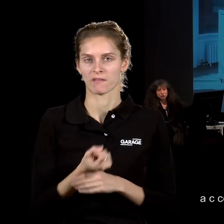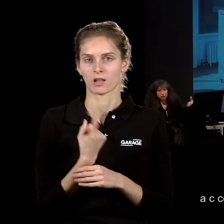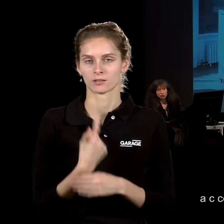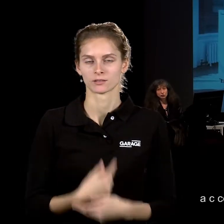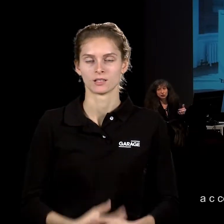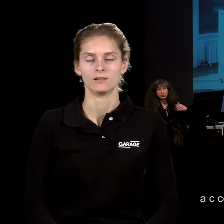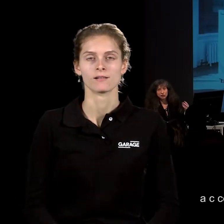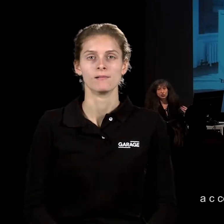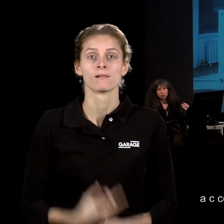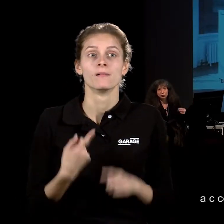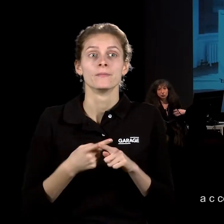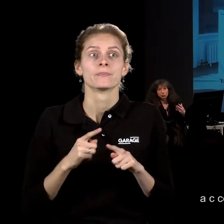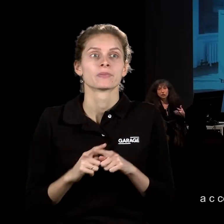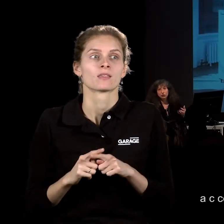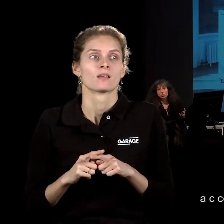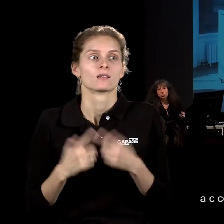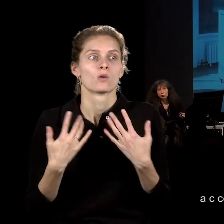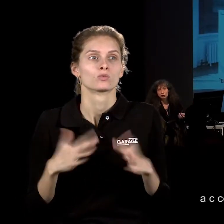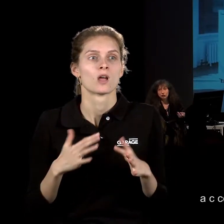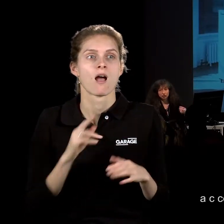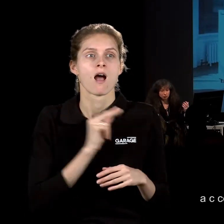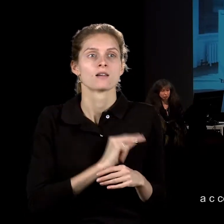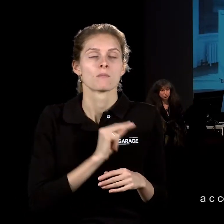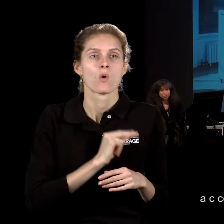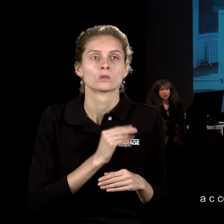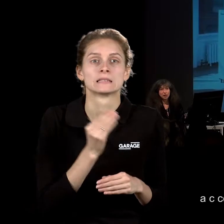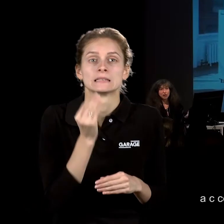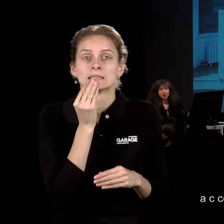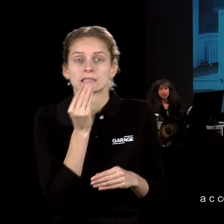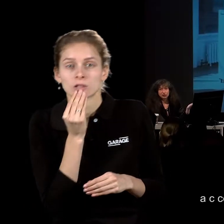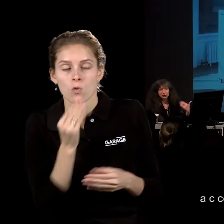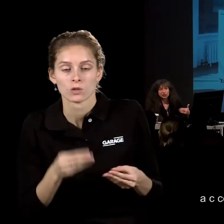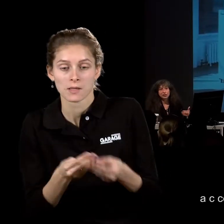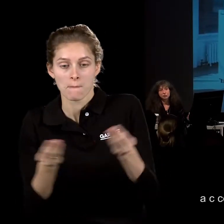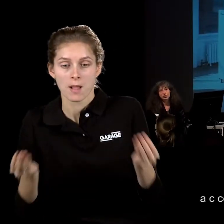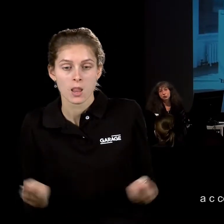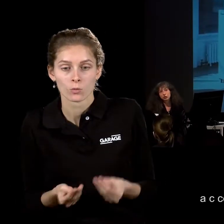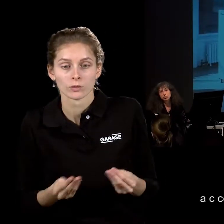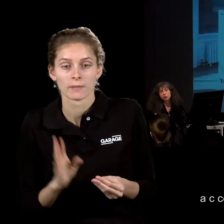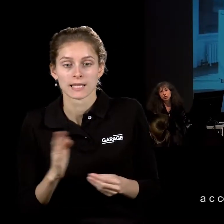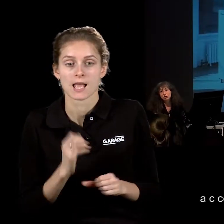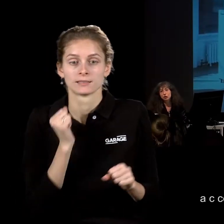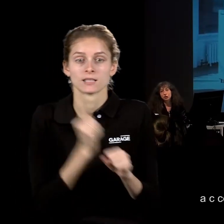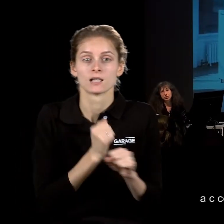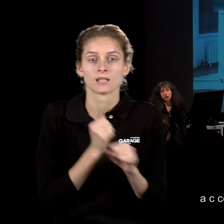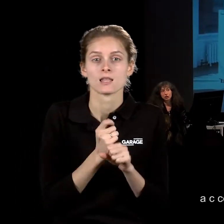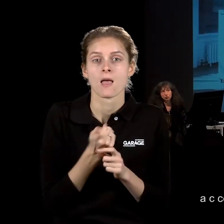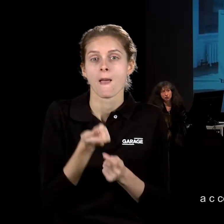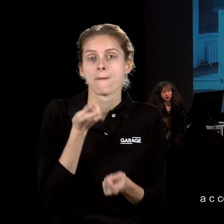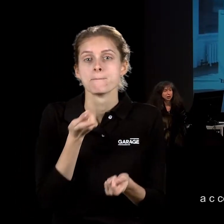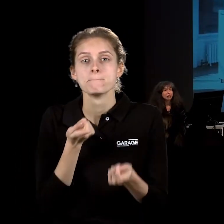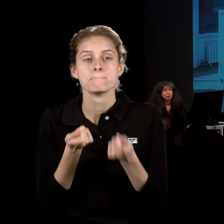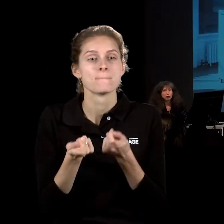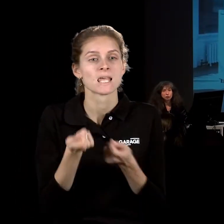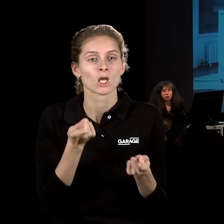Ну, то есть это скорее работа не, собственно, с едой и с блюдами, а созданием некой вот этой микроутопической социальной